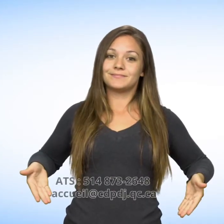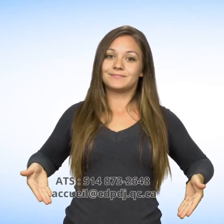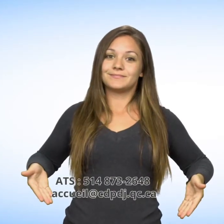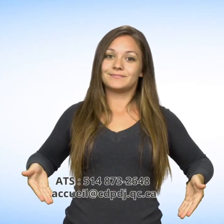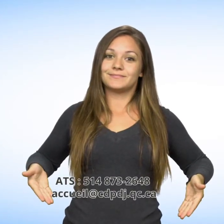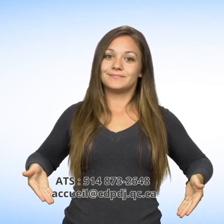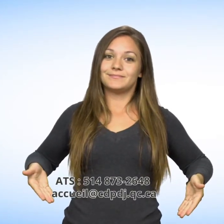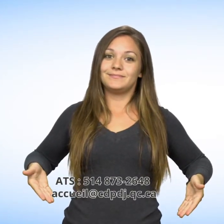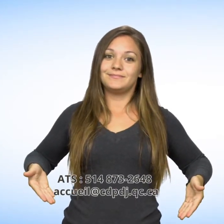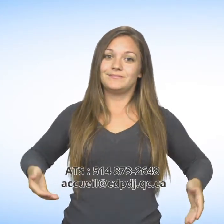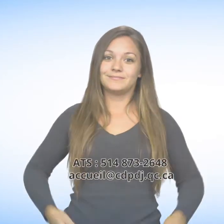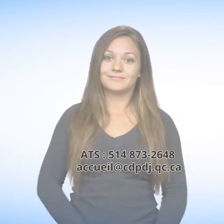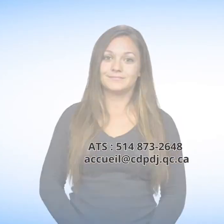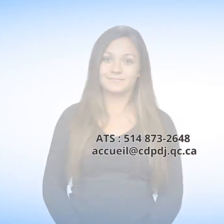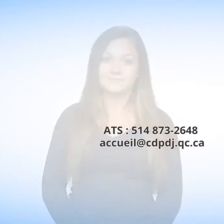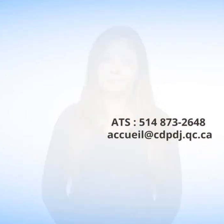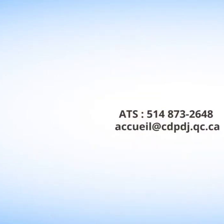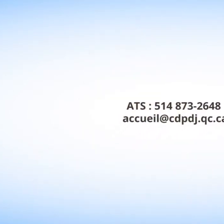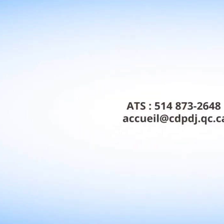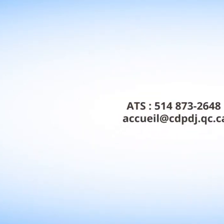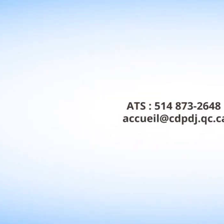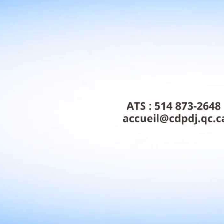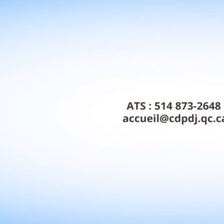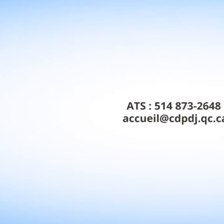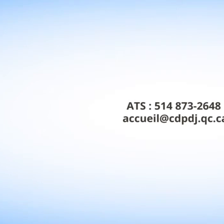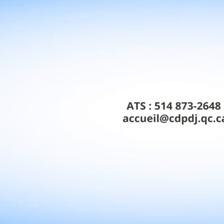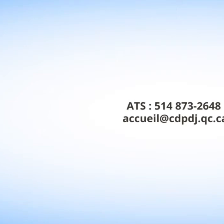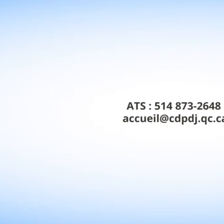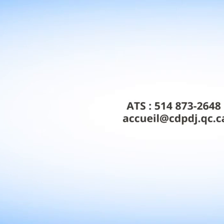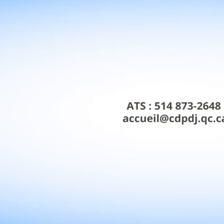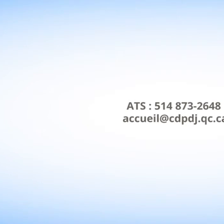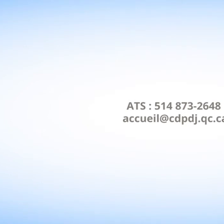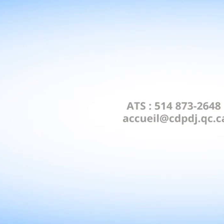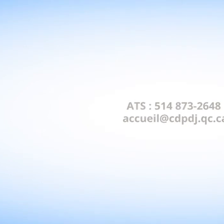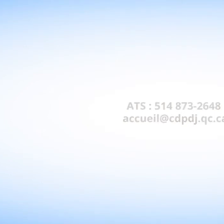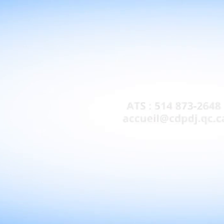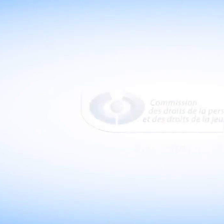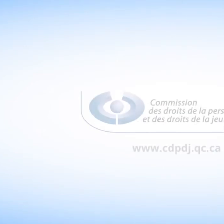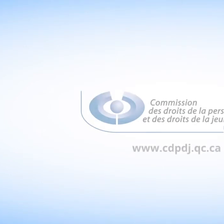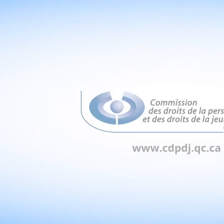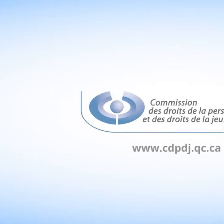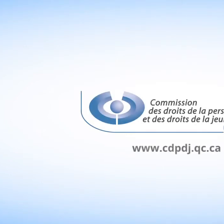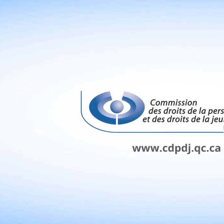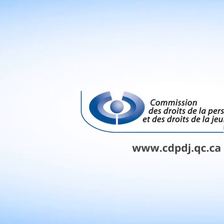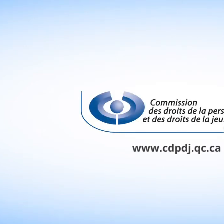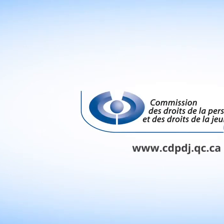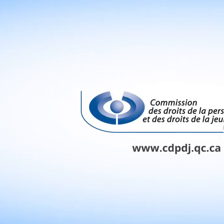-873-2648 par courriel accueil à commercial cdpdj.qc.ca